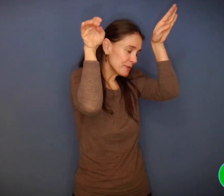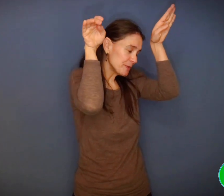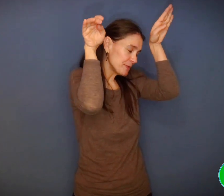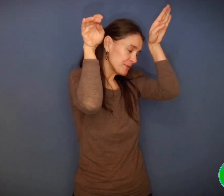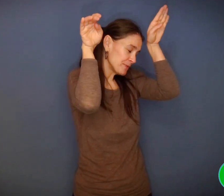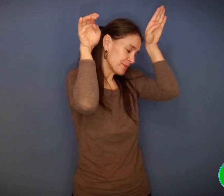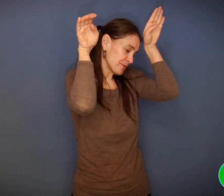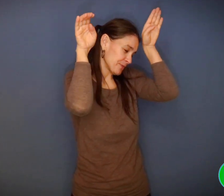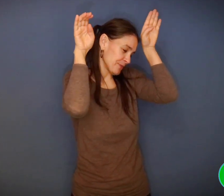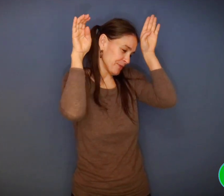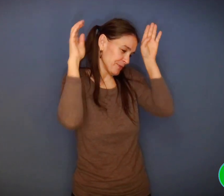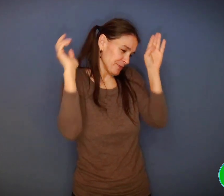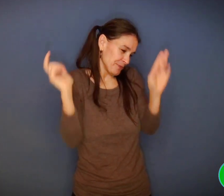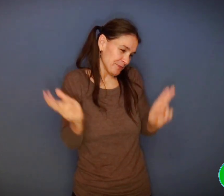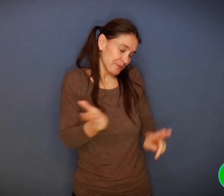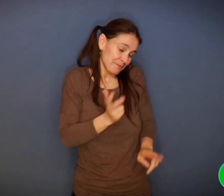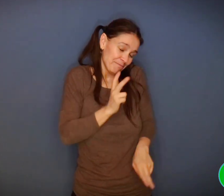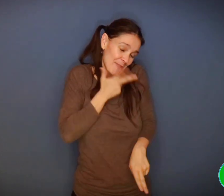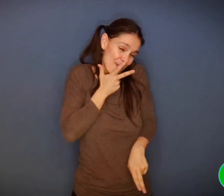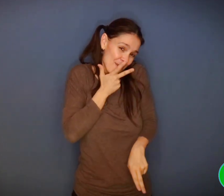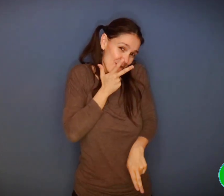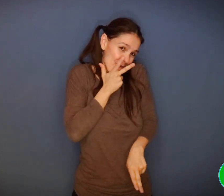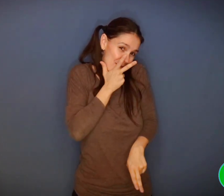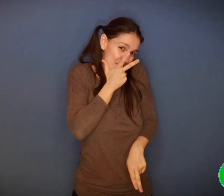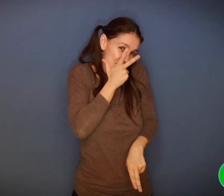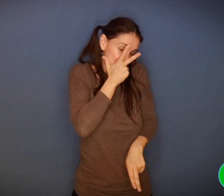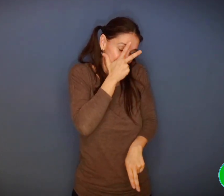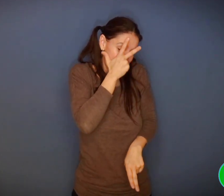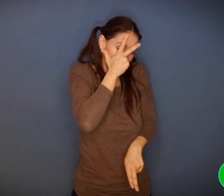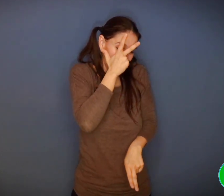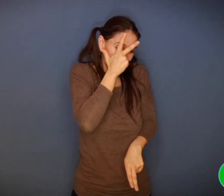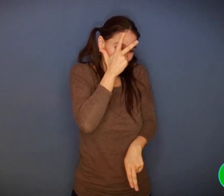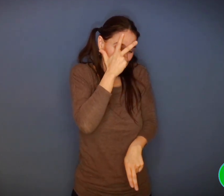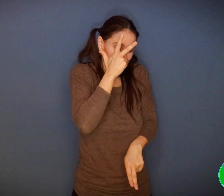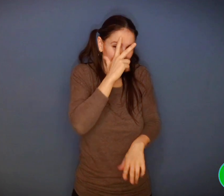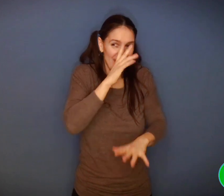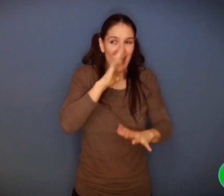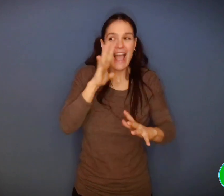« Annabelle accepte en rougissant de bonheur.